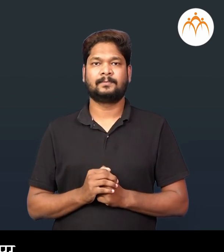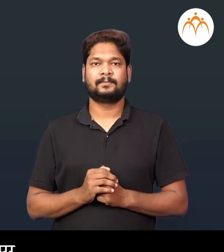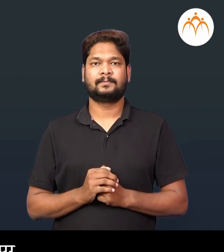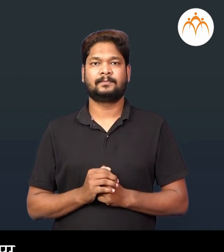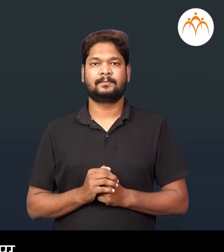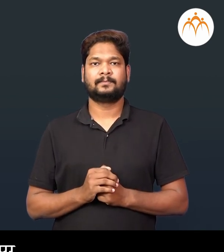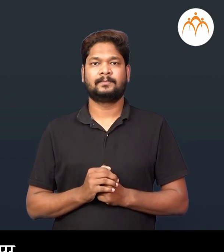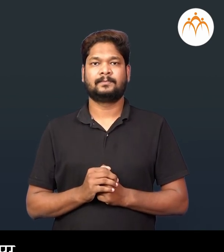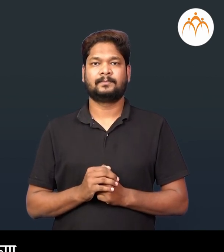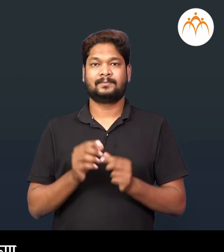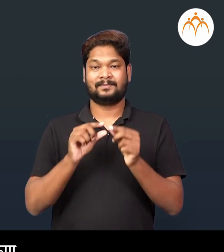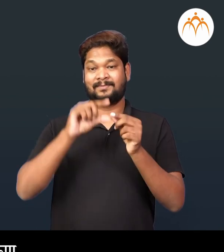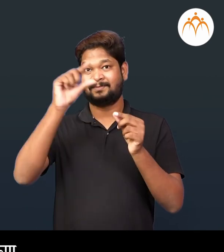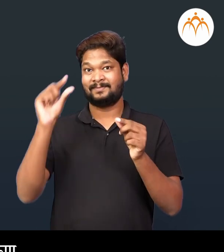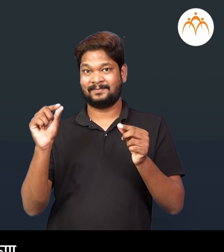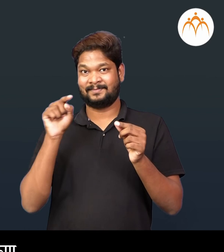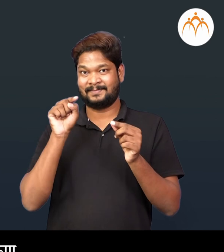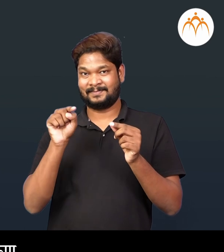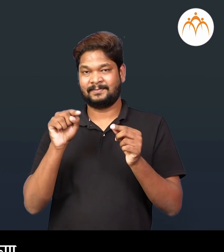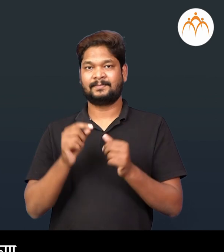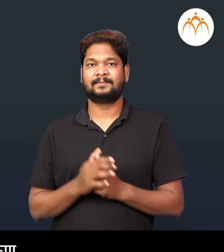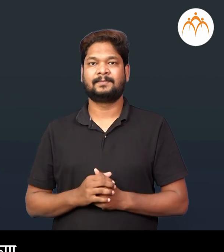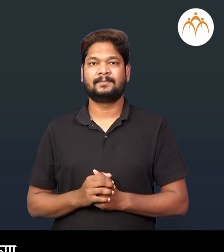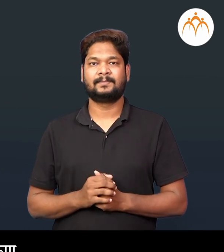स्त्रीकेसर, परागकन,